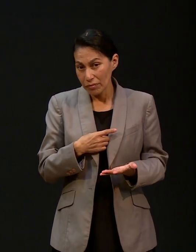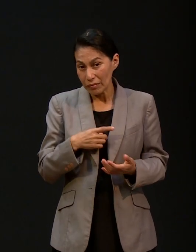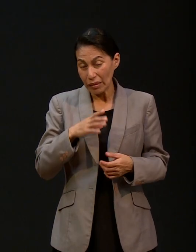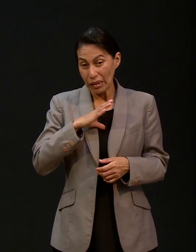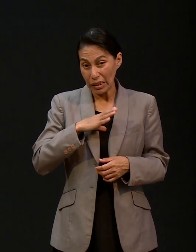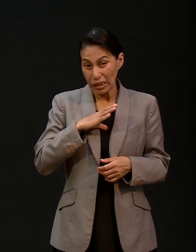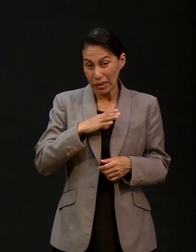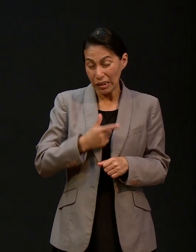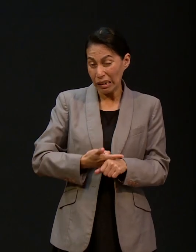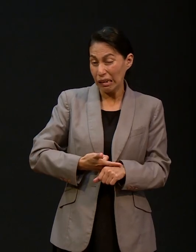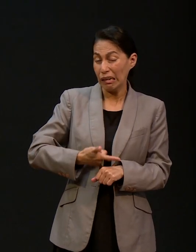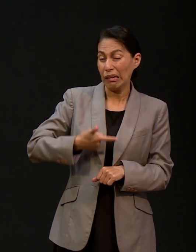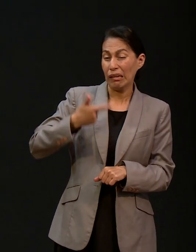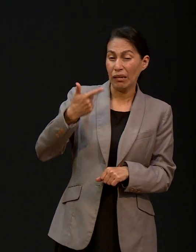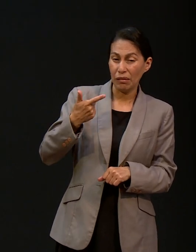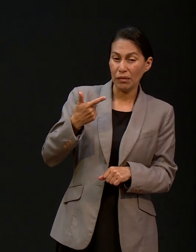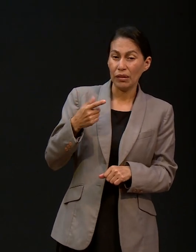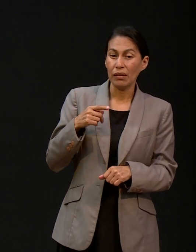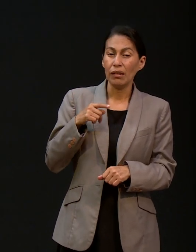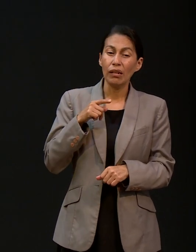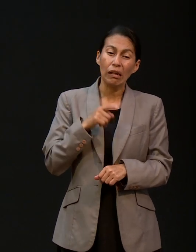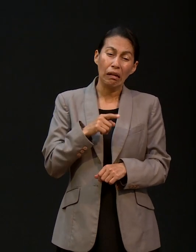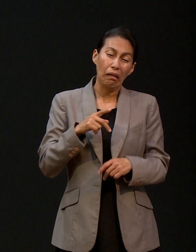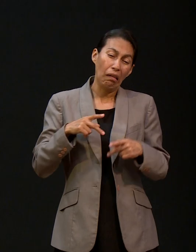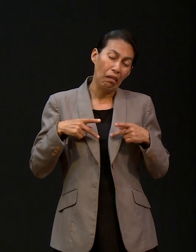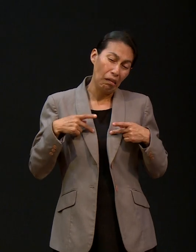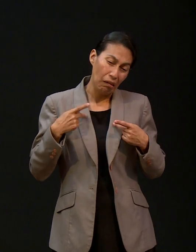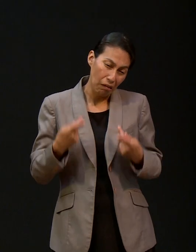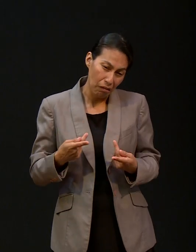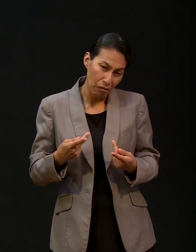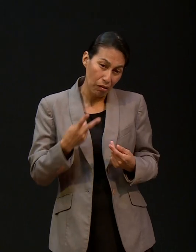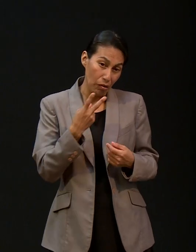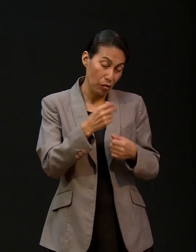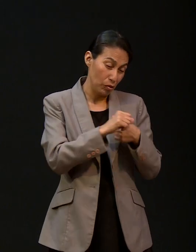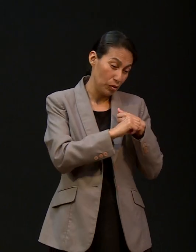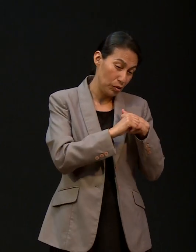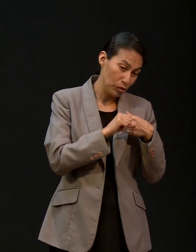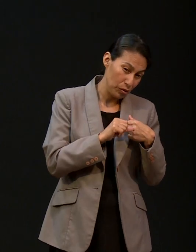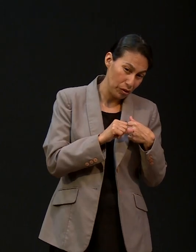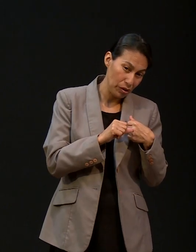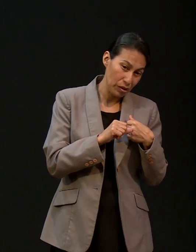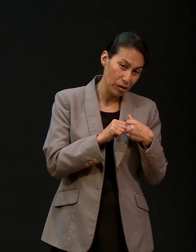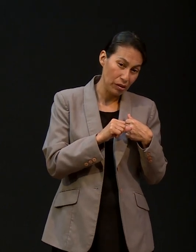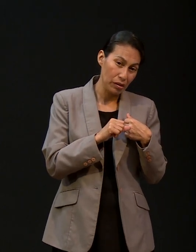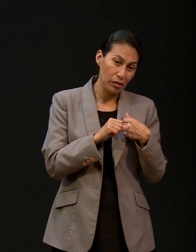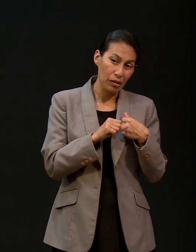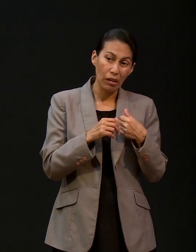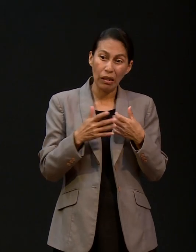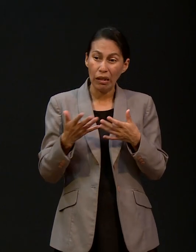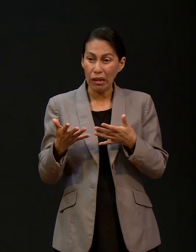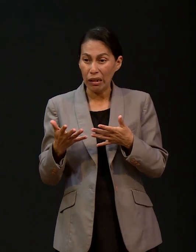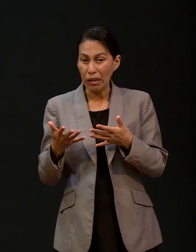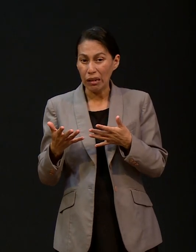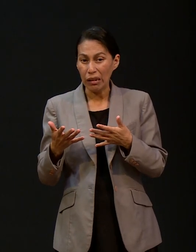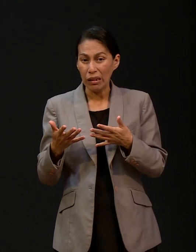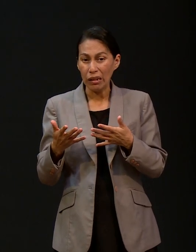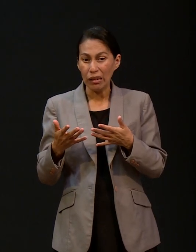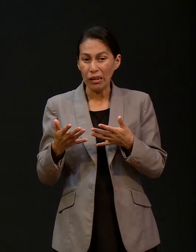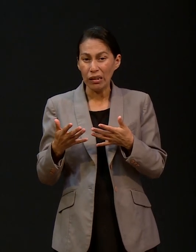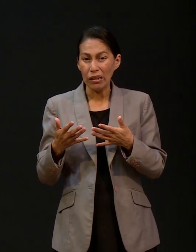caso en su condición débil después de dos cirugías, someterlo a tratamientos